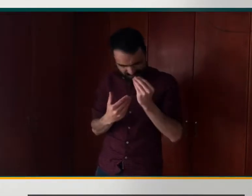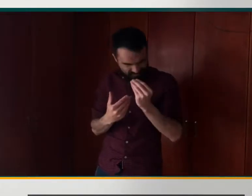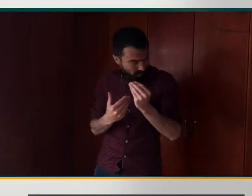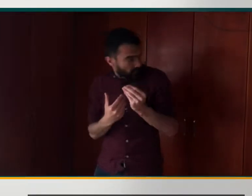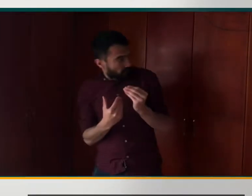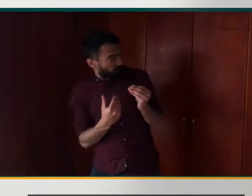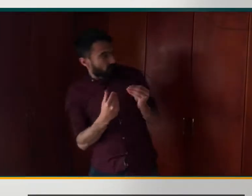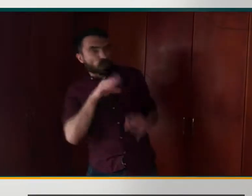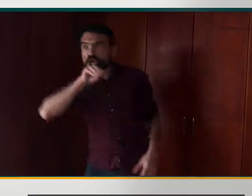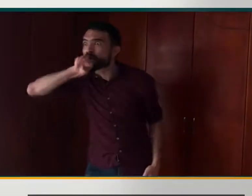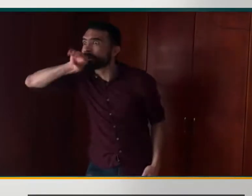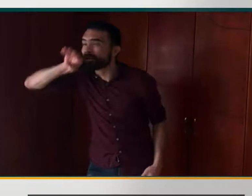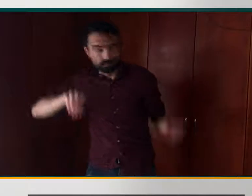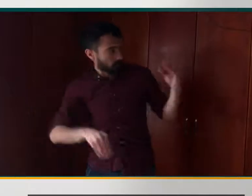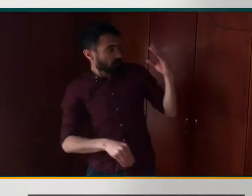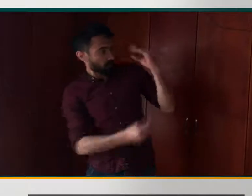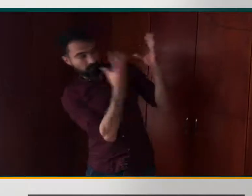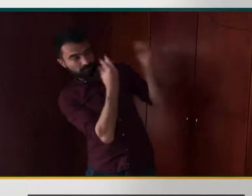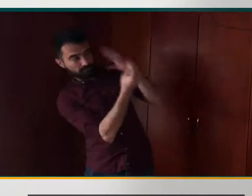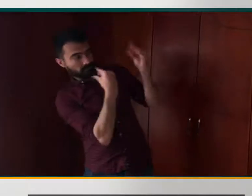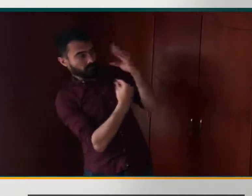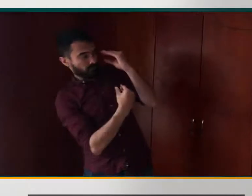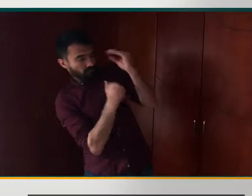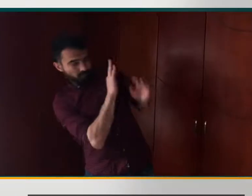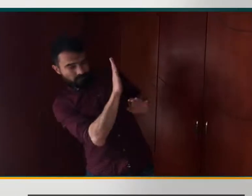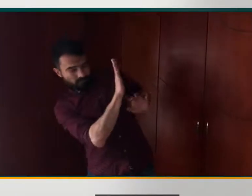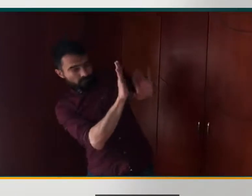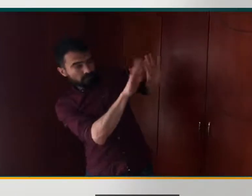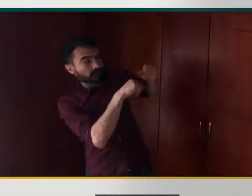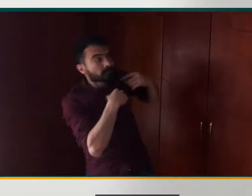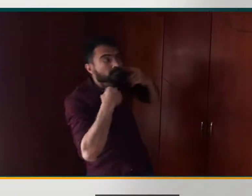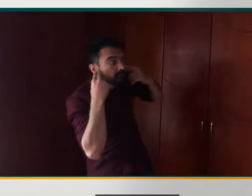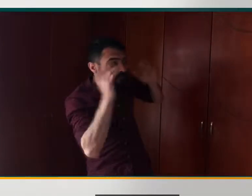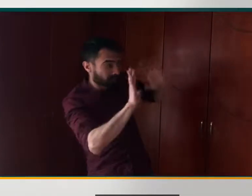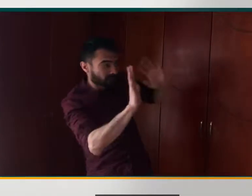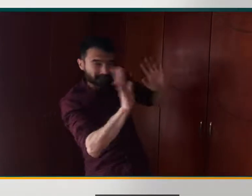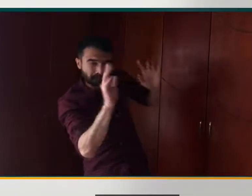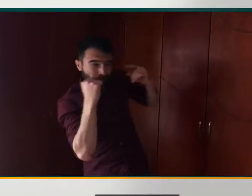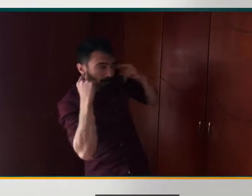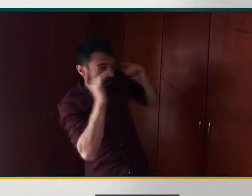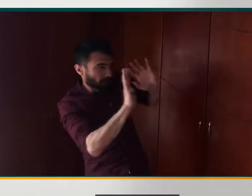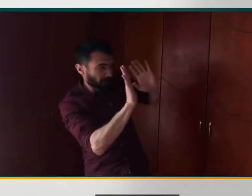Mientras muchas personas le hablan en el cuello. Perdón, no escucho.